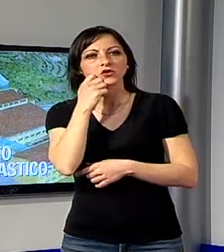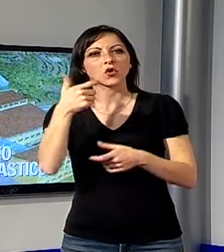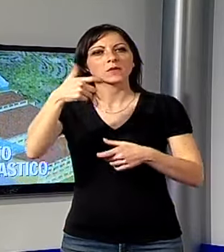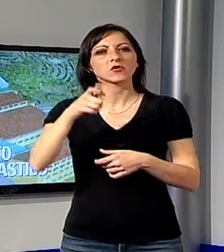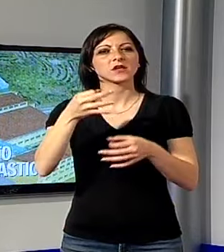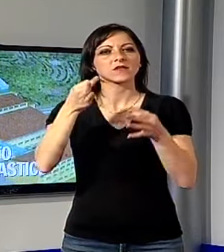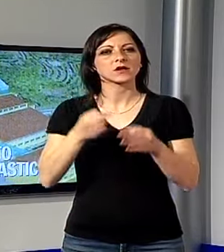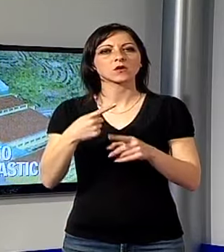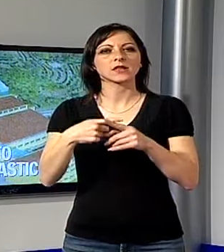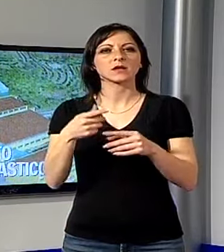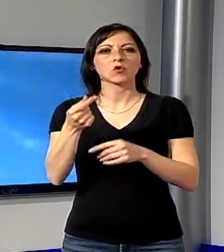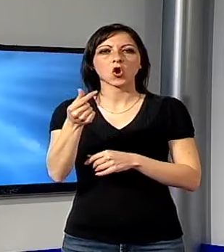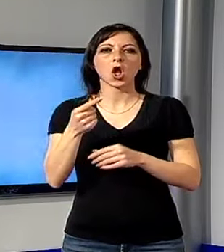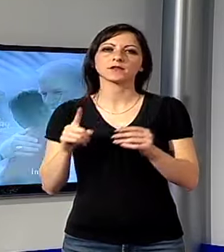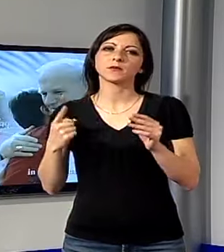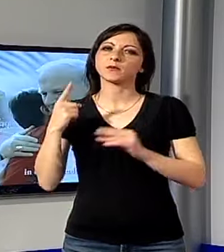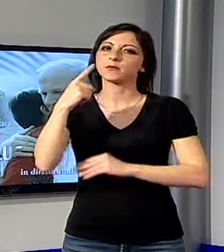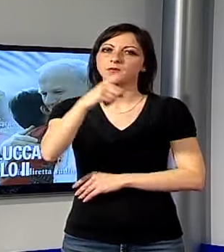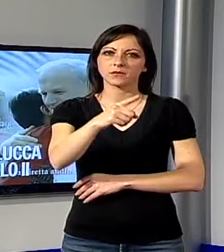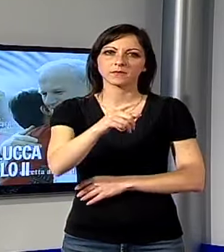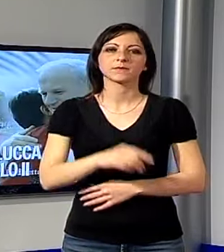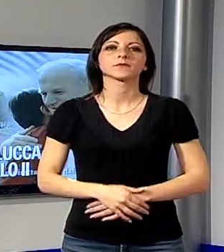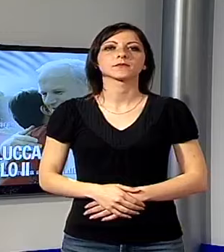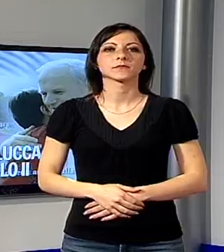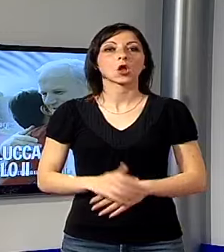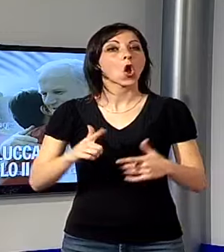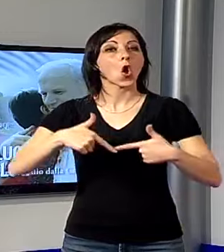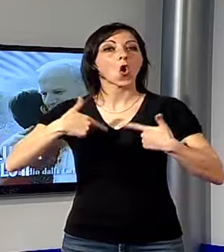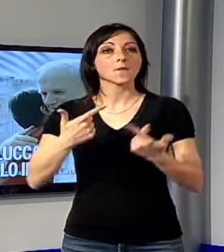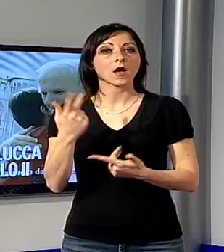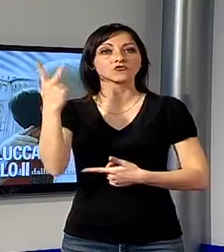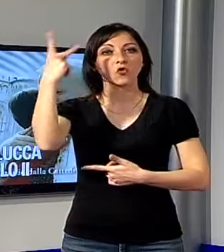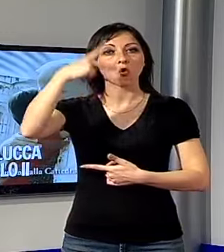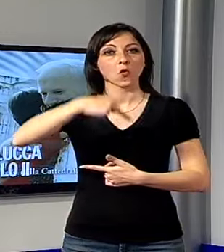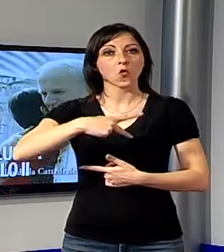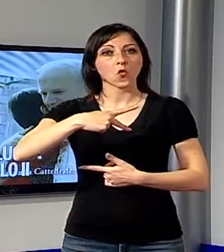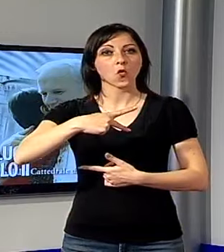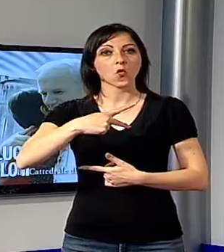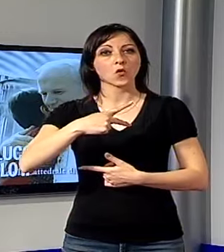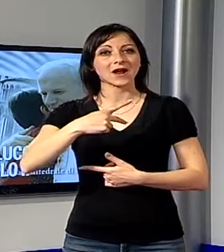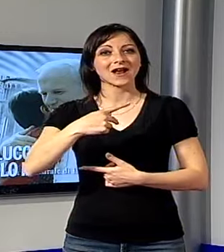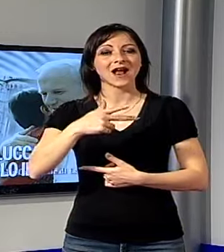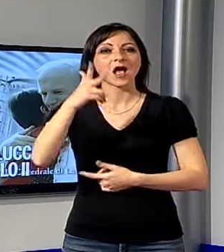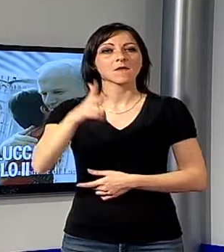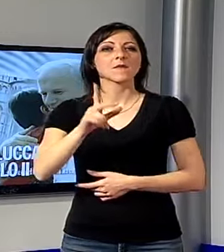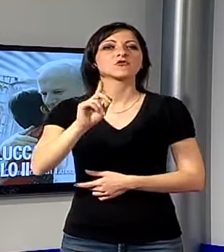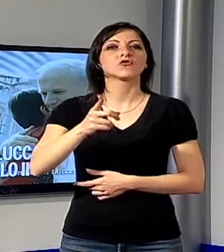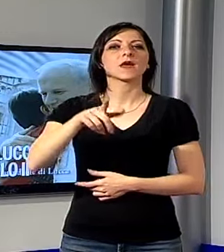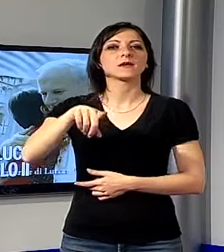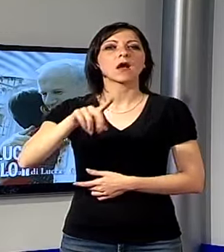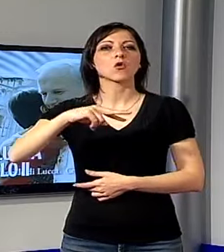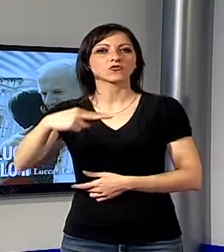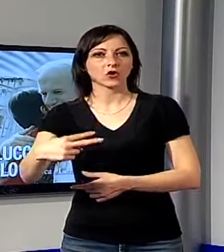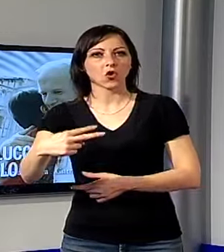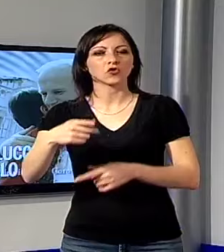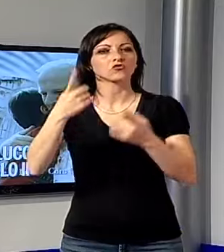costi elevati. L'omaggio di Lucca a Giovanni Paolo II, domani pomeriggio su Noi TV, in diretta, dalle ore 17, il